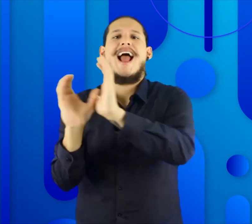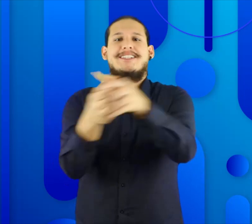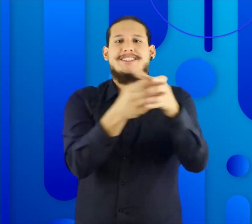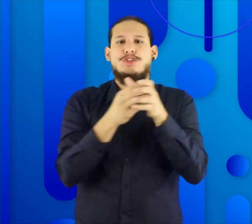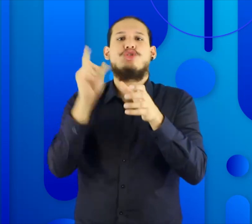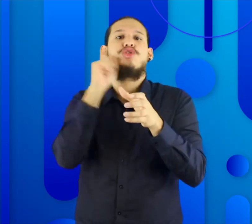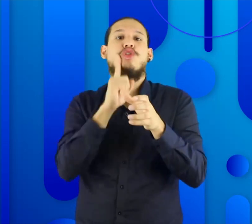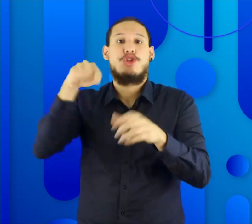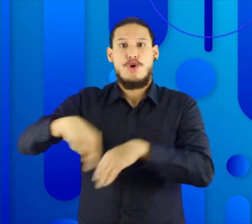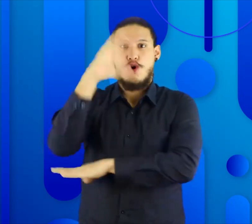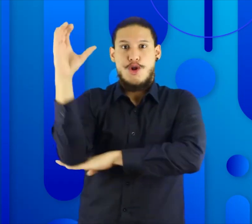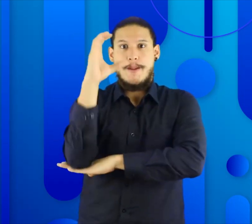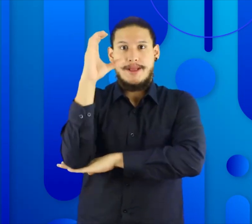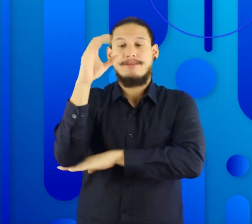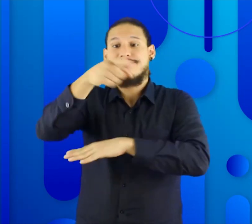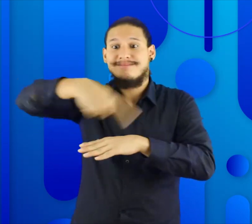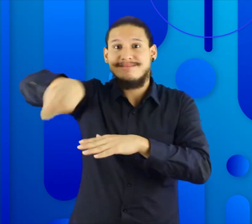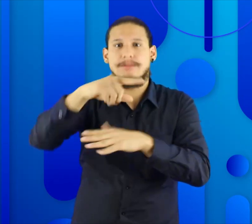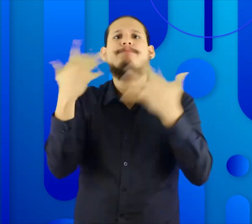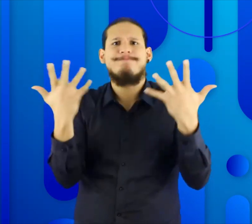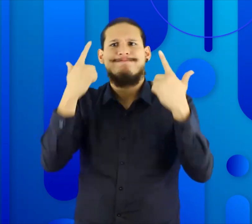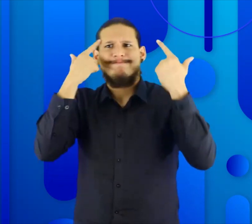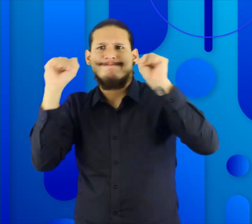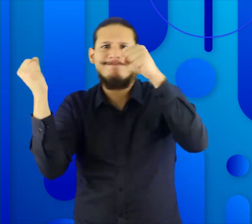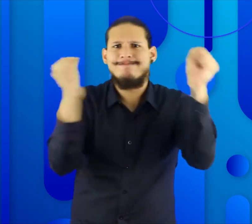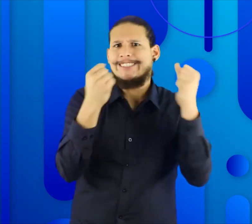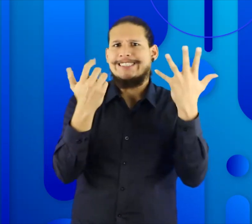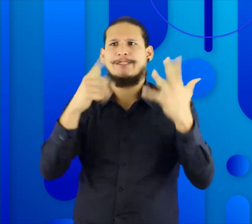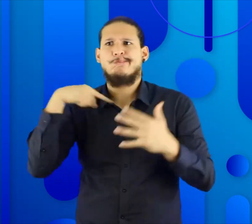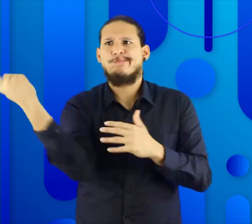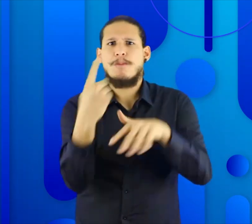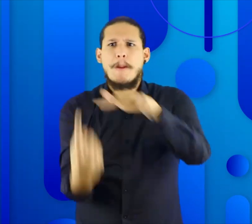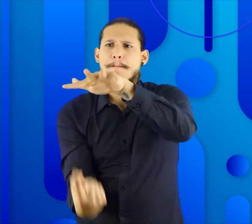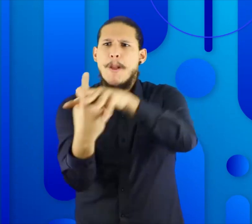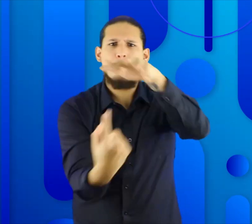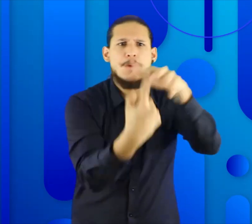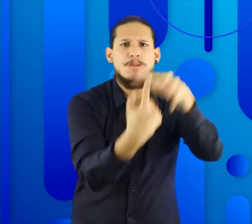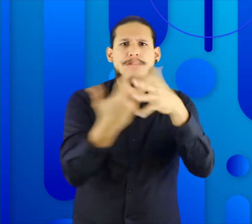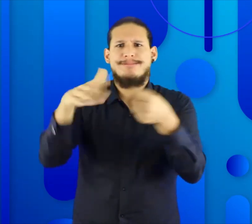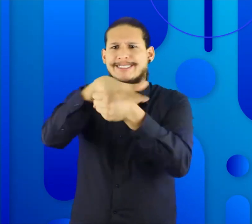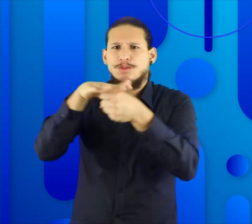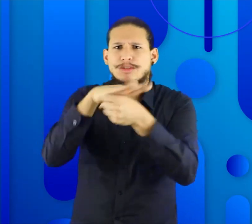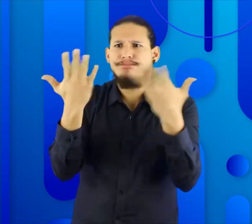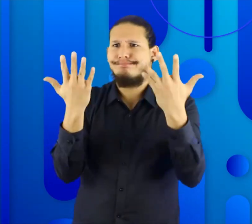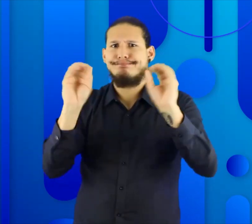asociaciones de personas sordas en el país. La comisión nace con el objetivo de responder a los conflictos